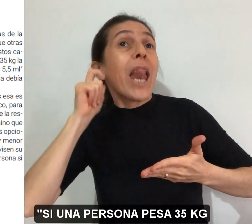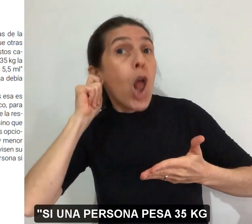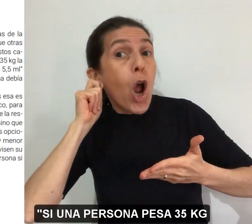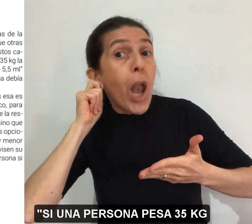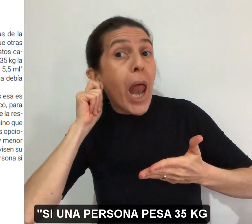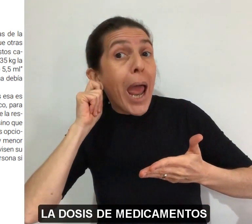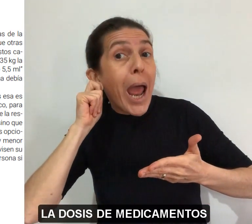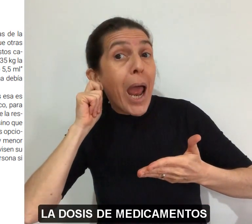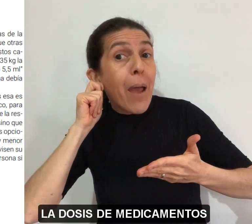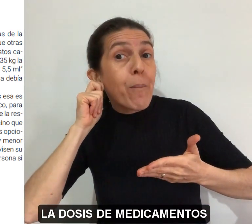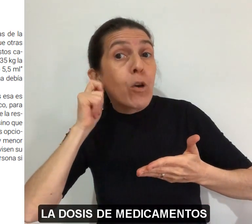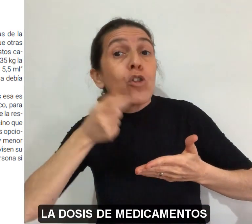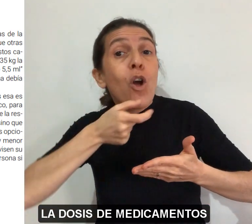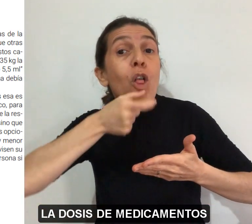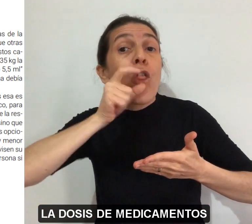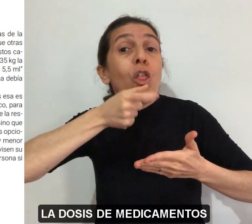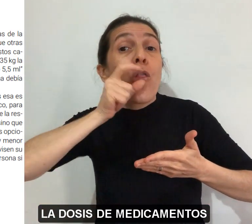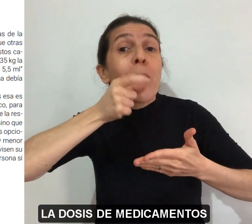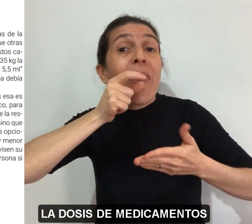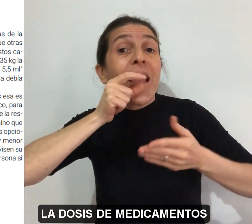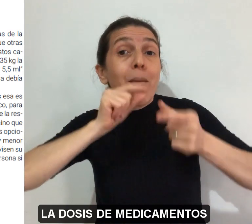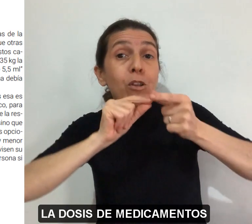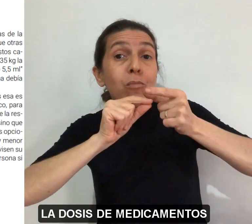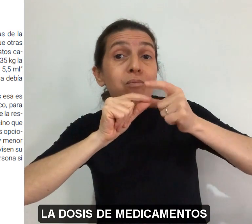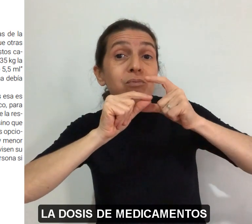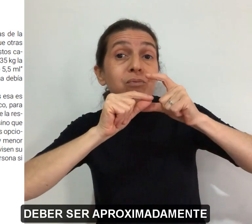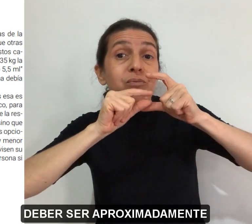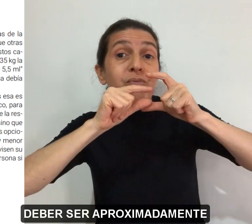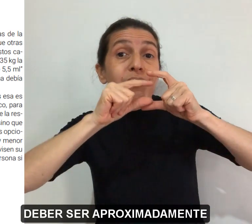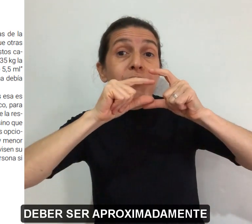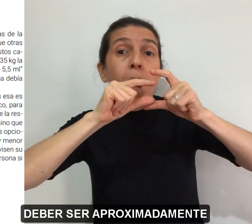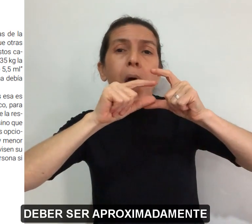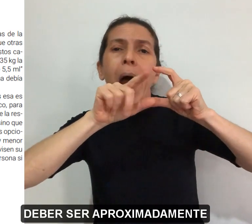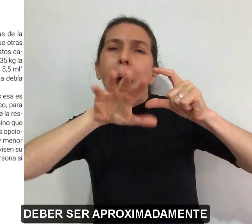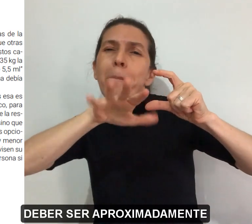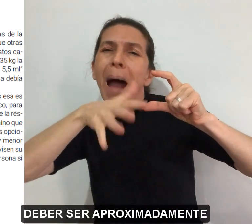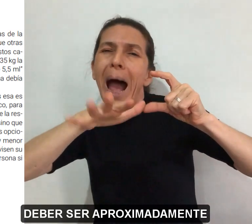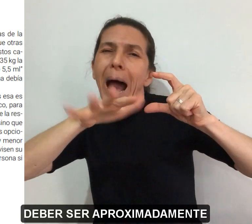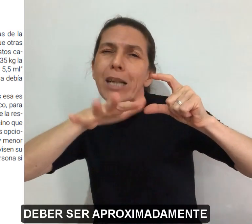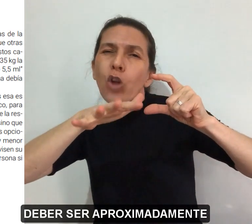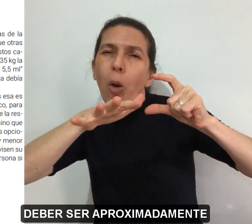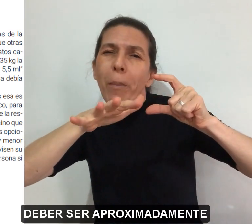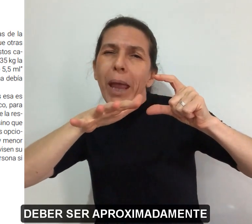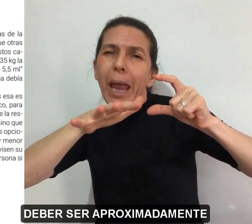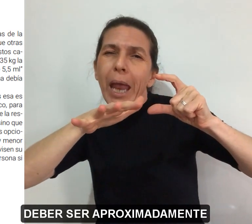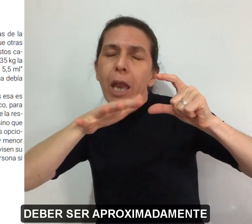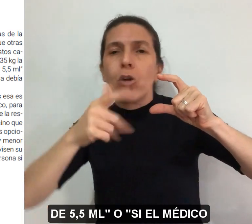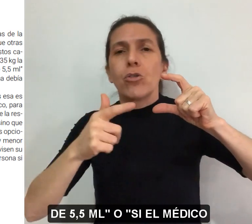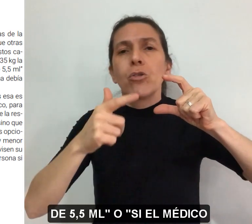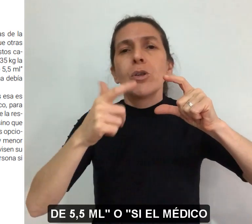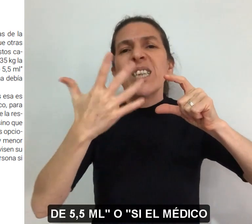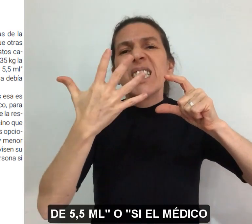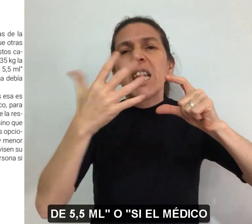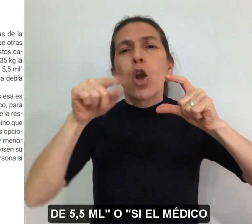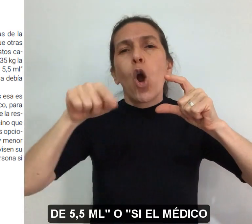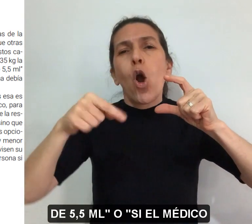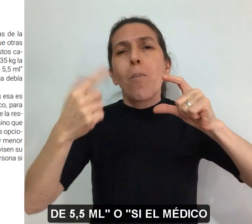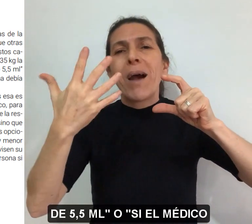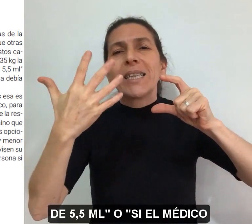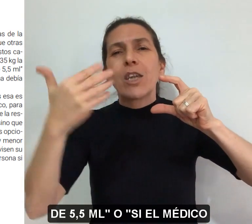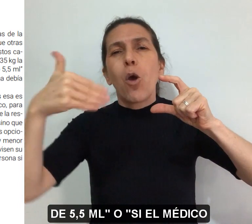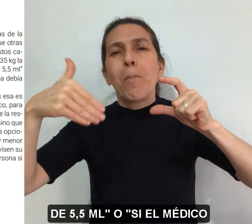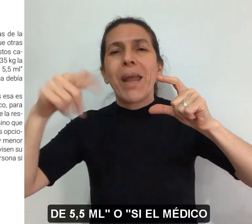kilogramos la dosis de medicamentos debe ser aproximadamente de 5